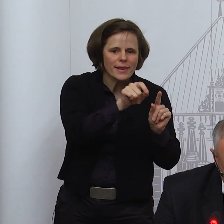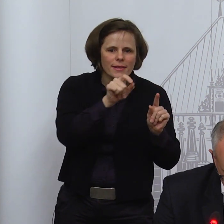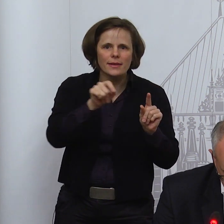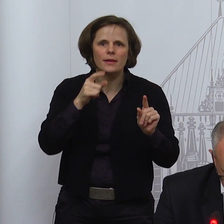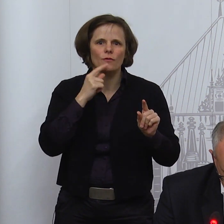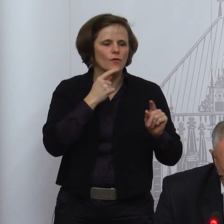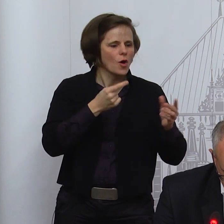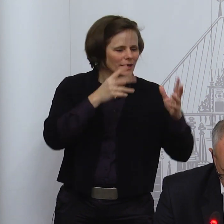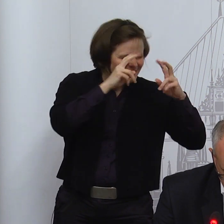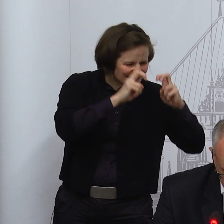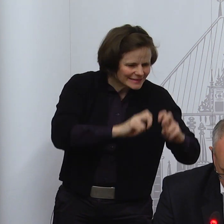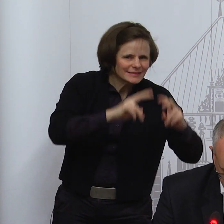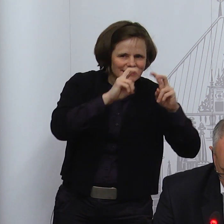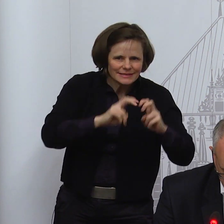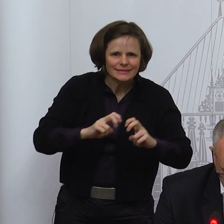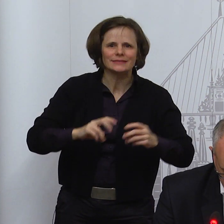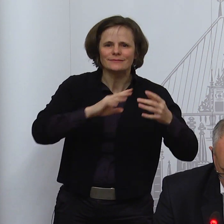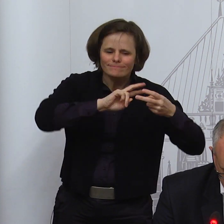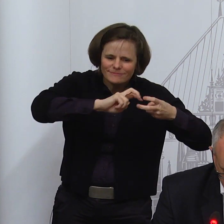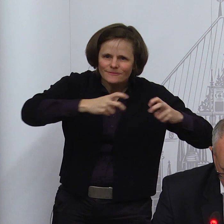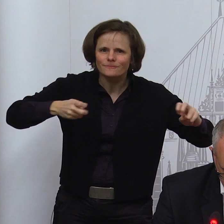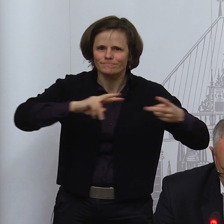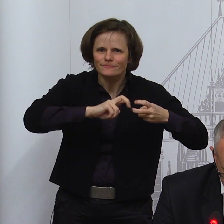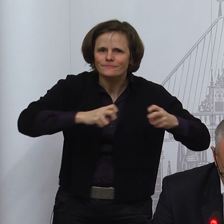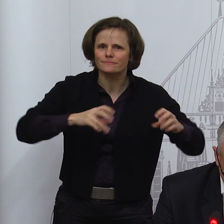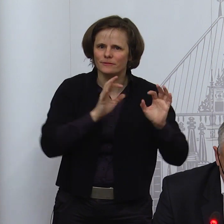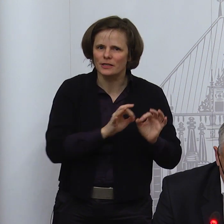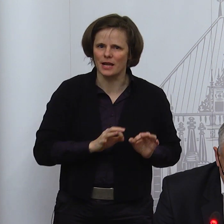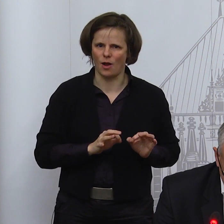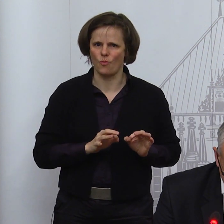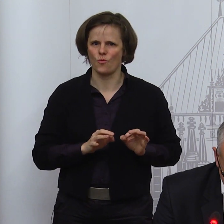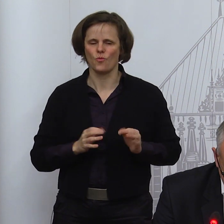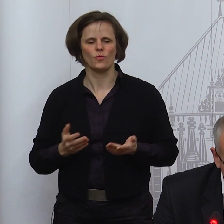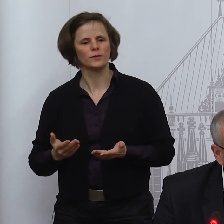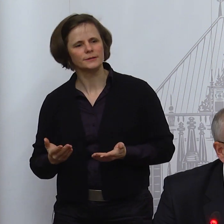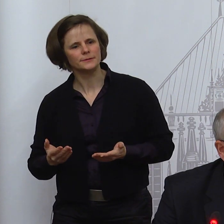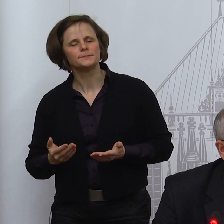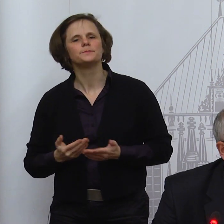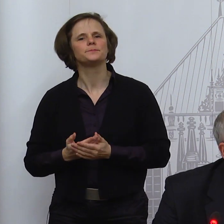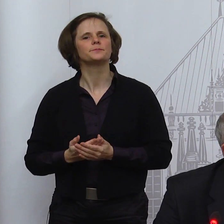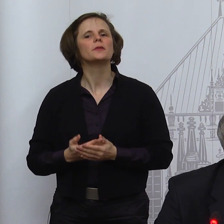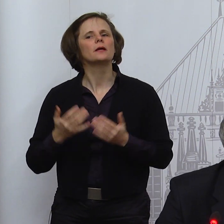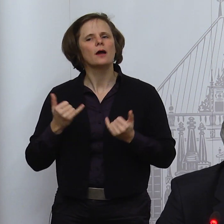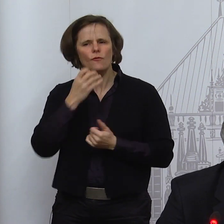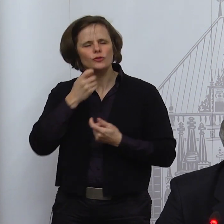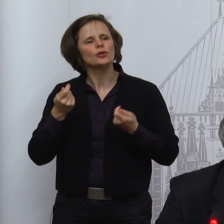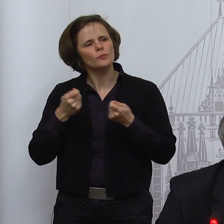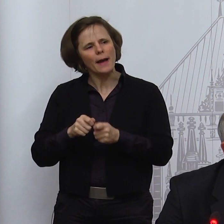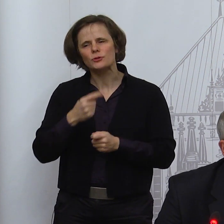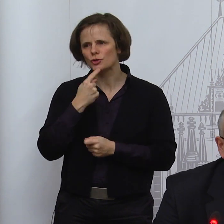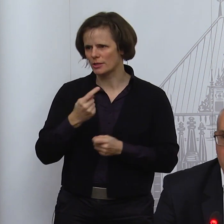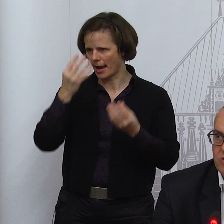abschließend sagen, in der Perspektive, was ich eben